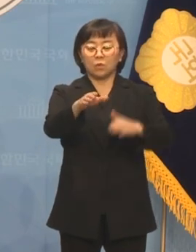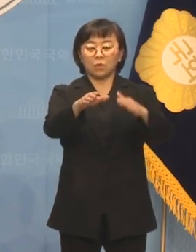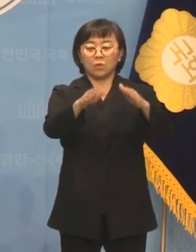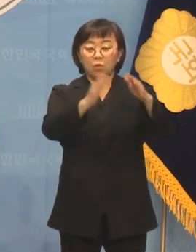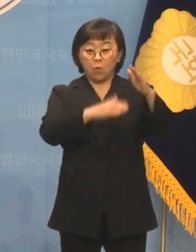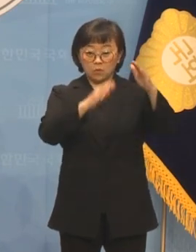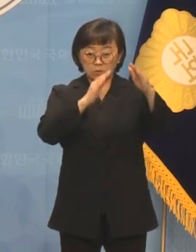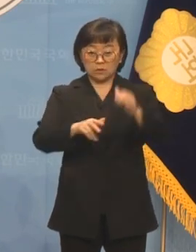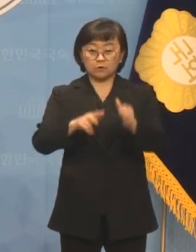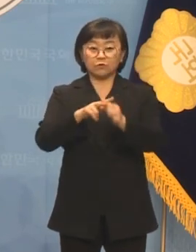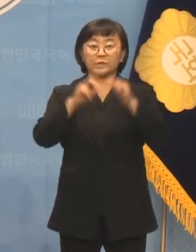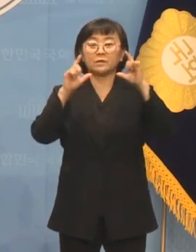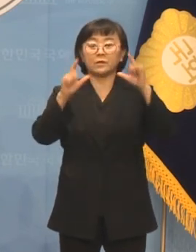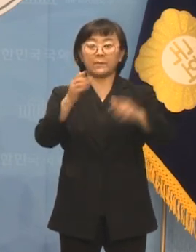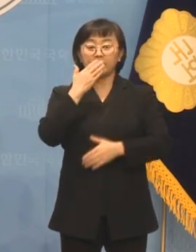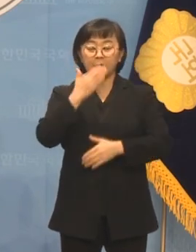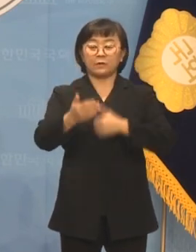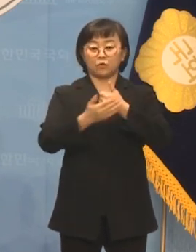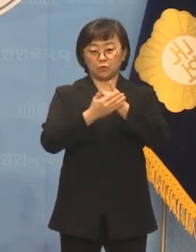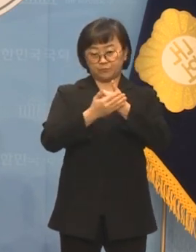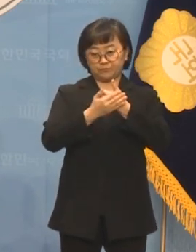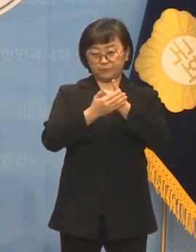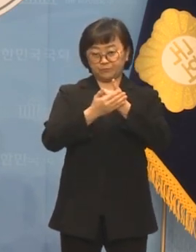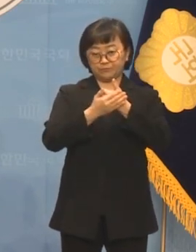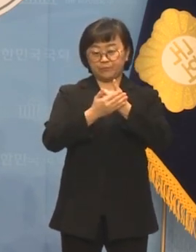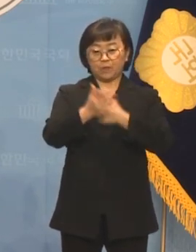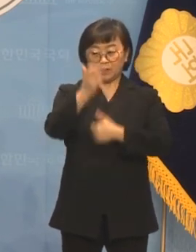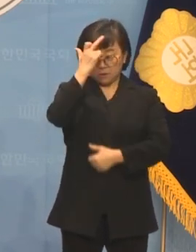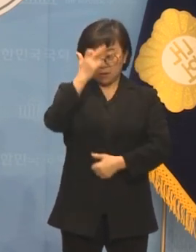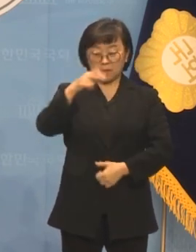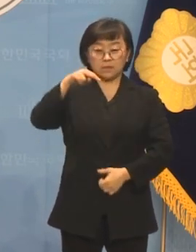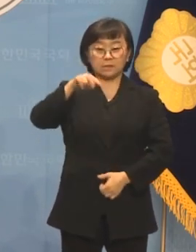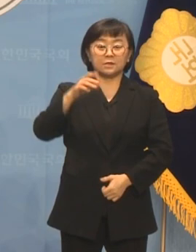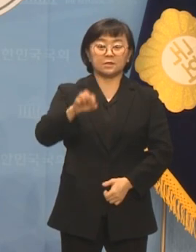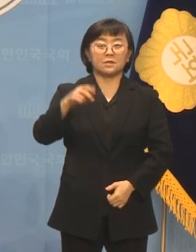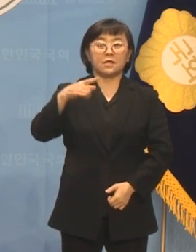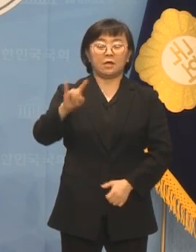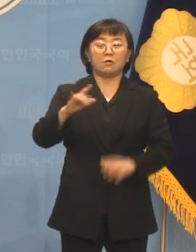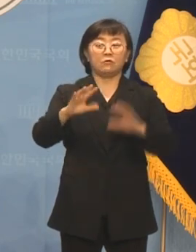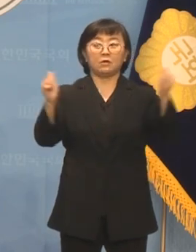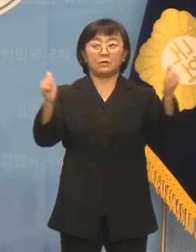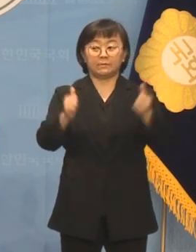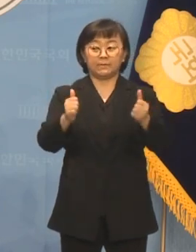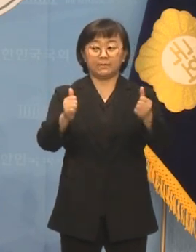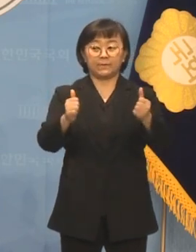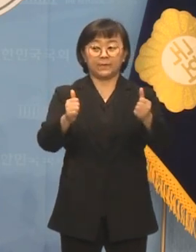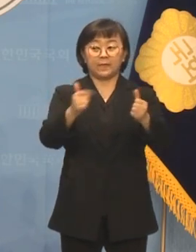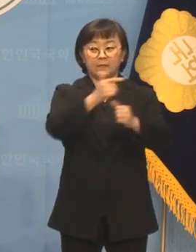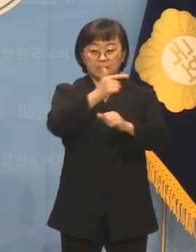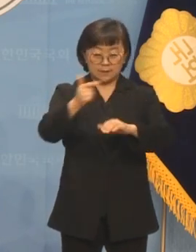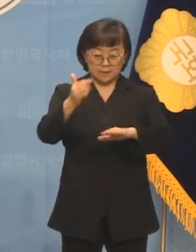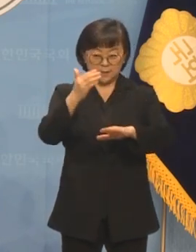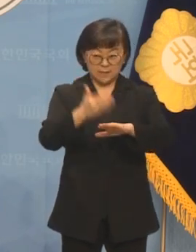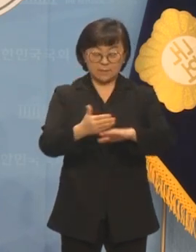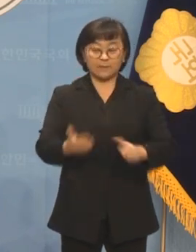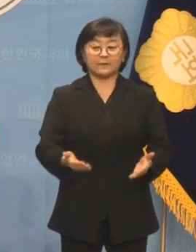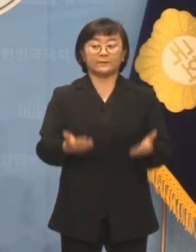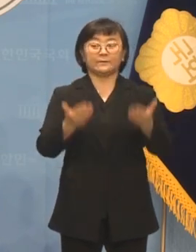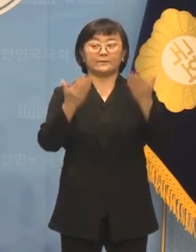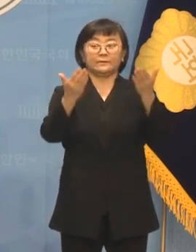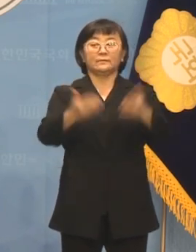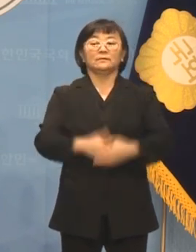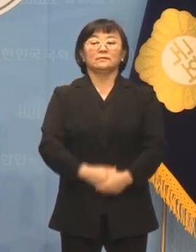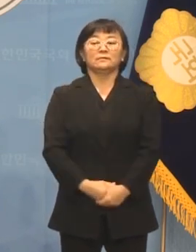출마 선언을 할 수 있도록 도움 주신 최승재 의원님께도 깊은 감사를 드립니다.